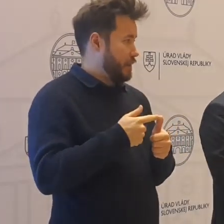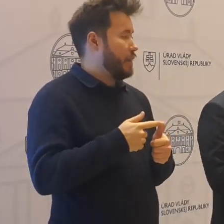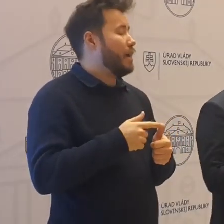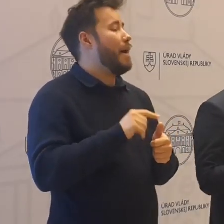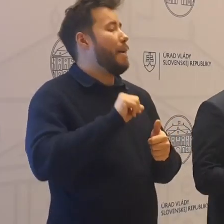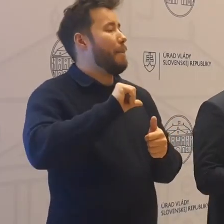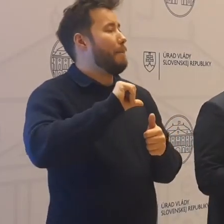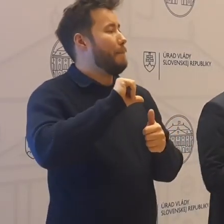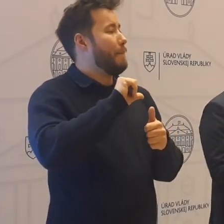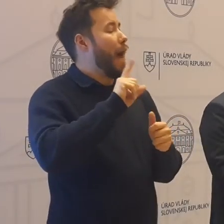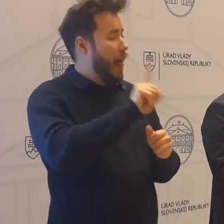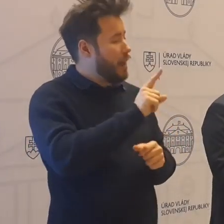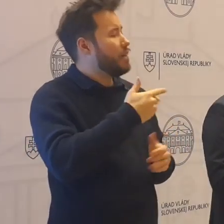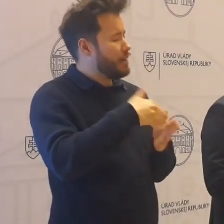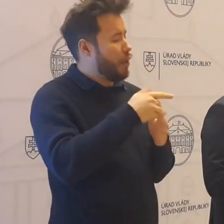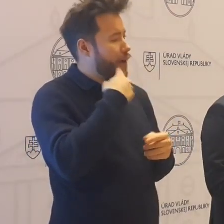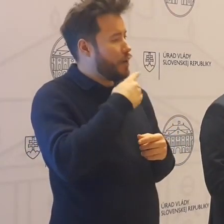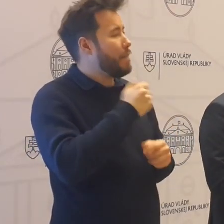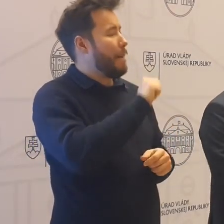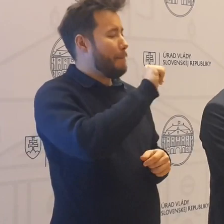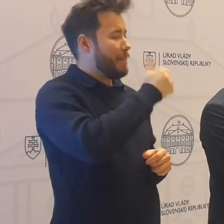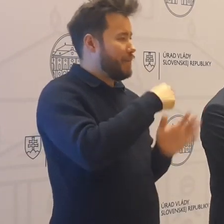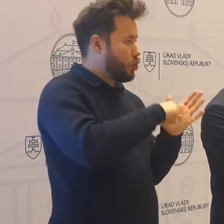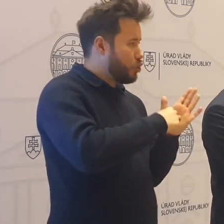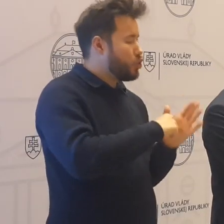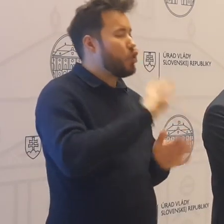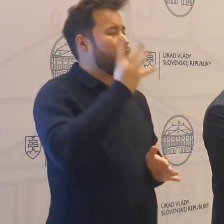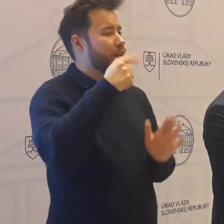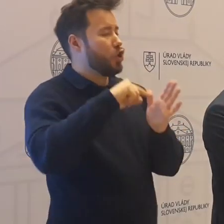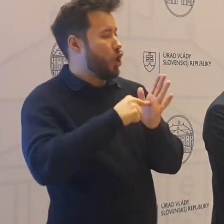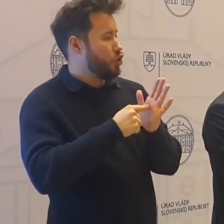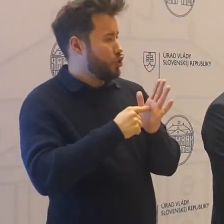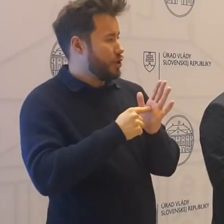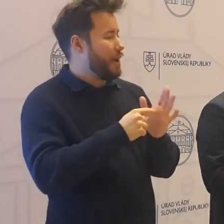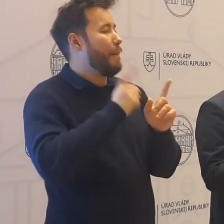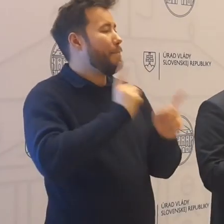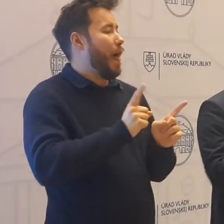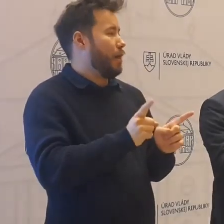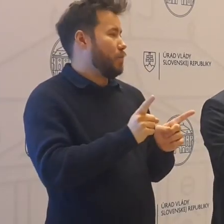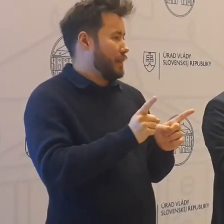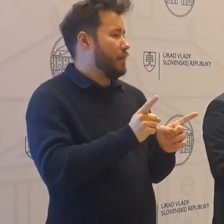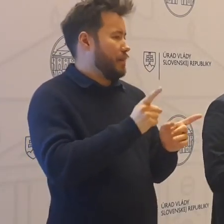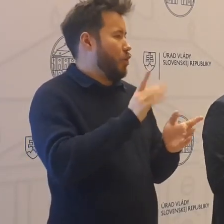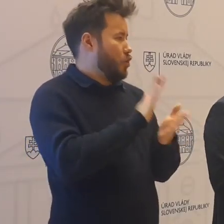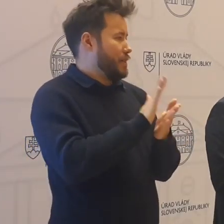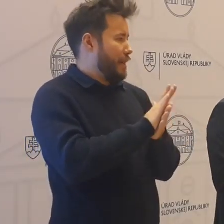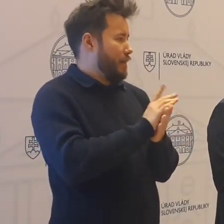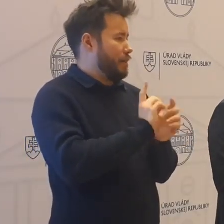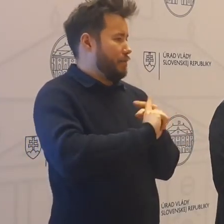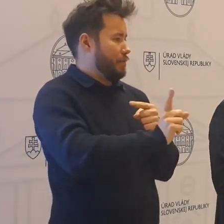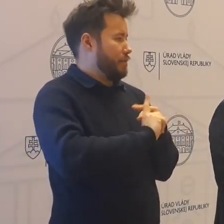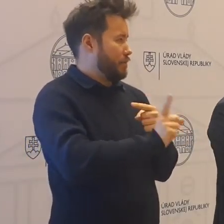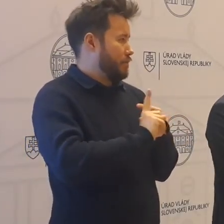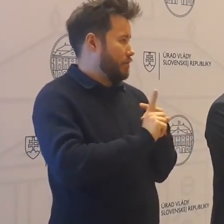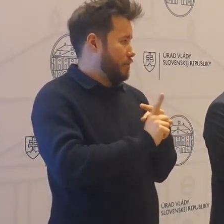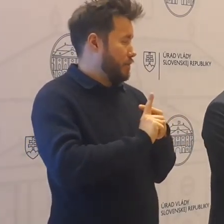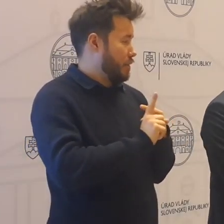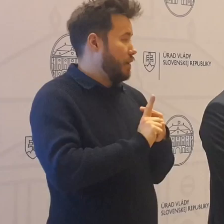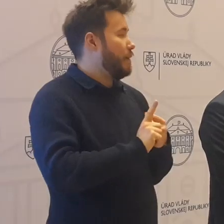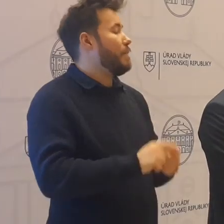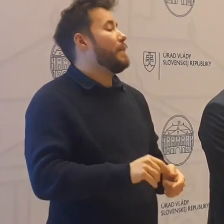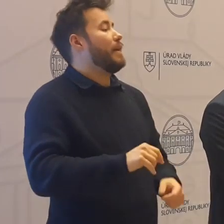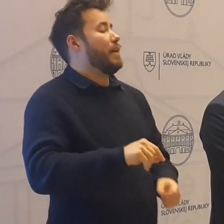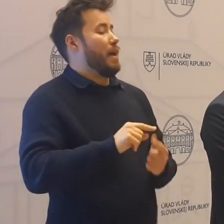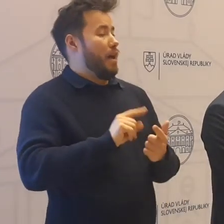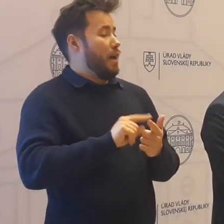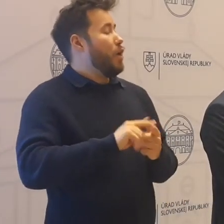strednej škole a štvrtáci by mali chodiť do školy, lebo to sú tí, ktorí prichádzajú zo základnej školy a to sú tí, ktorí sa pripravujú na maturitu. A čo sa týka